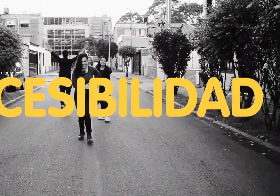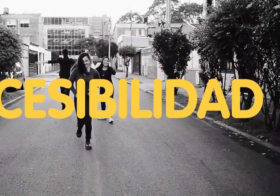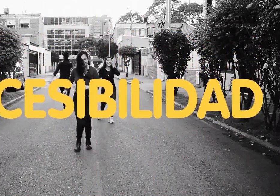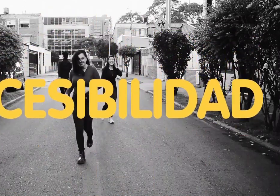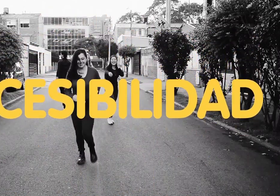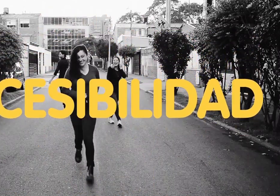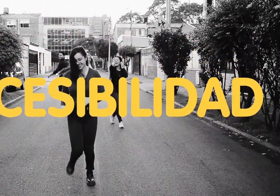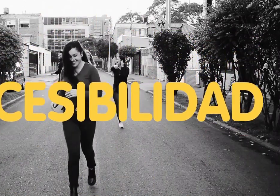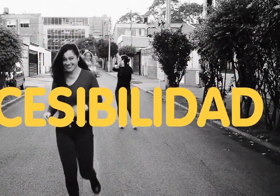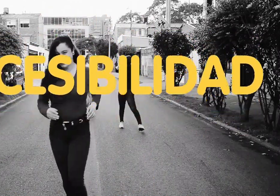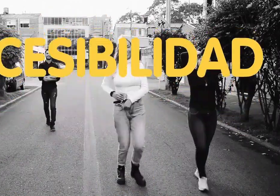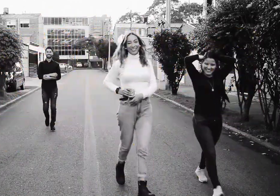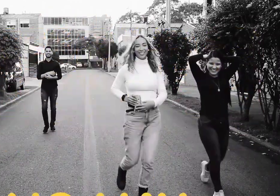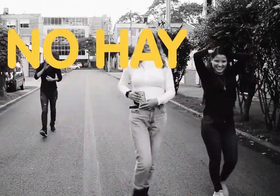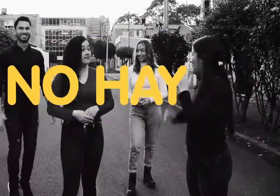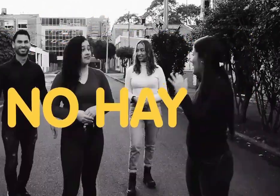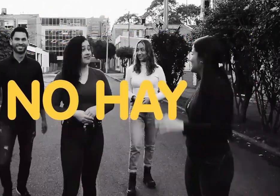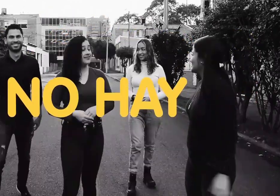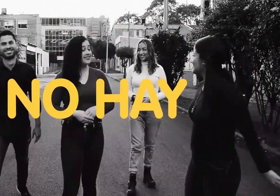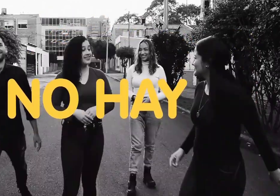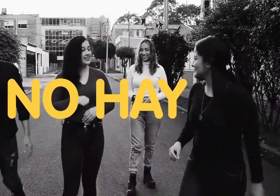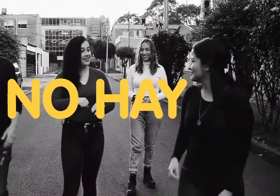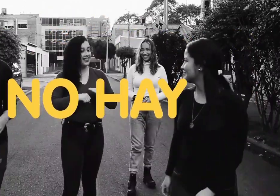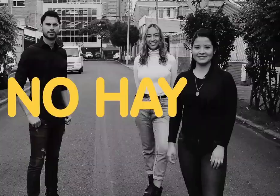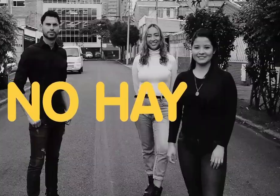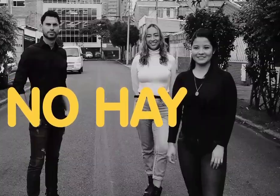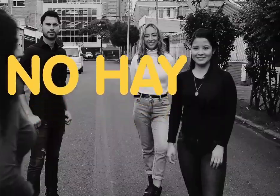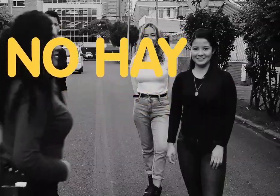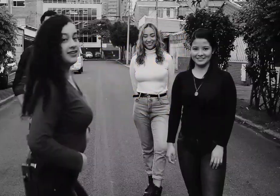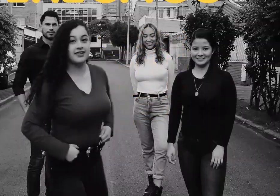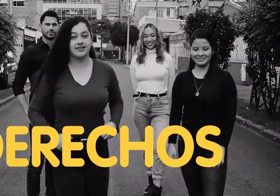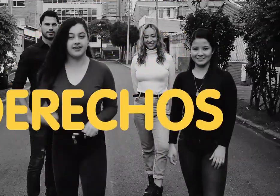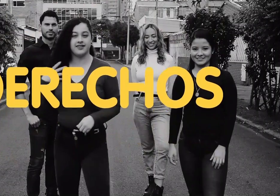Sin accesibilidad no hay derechos